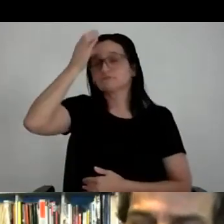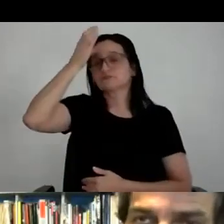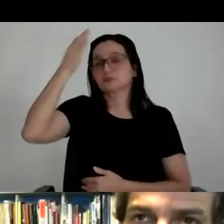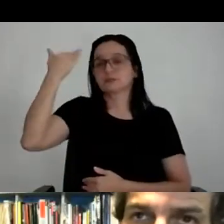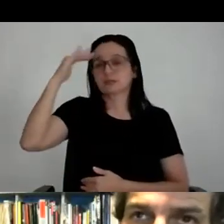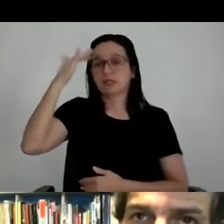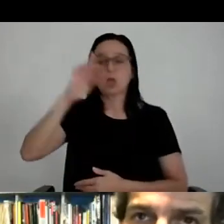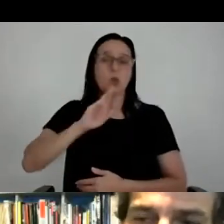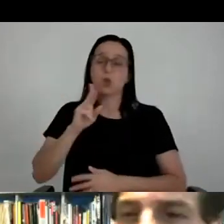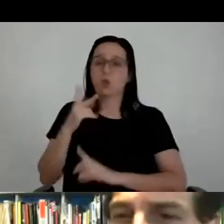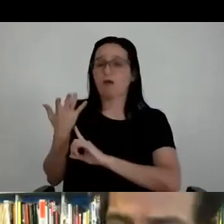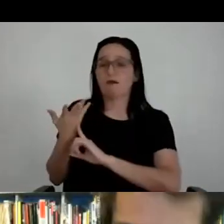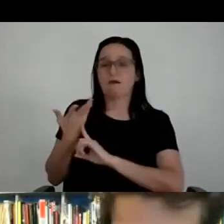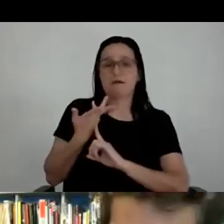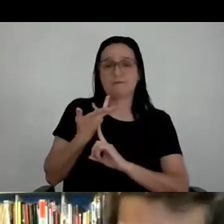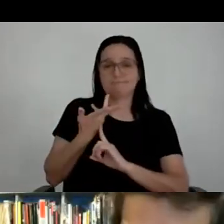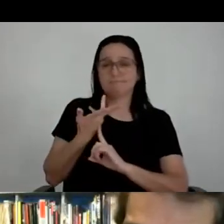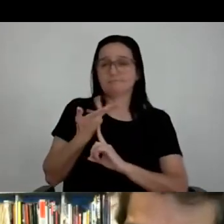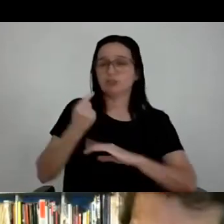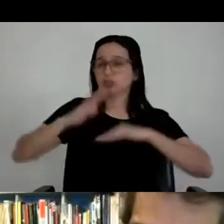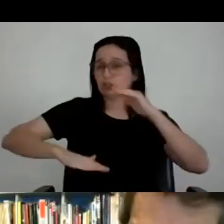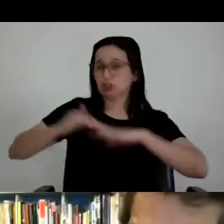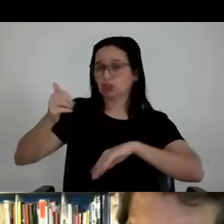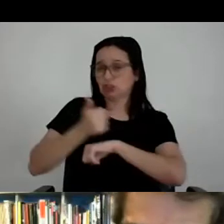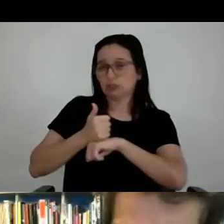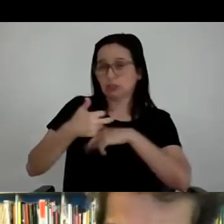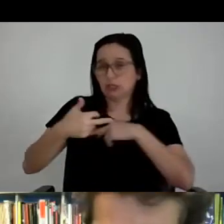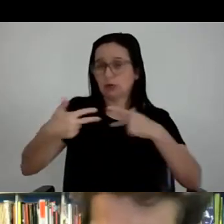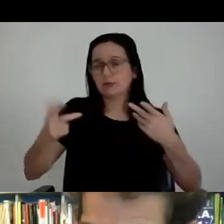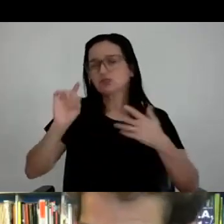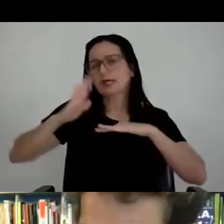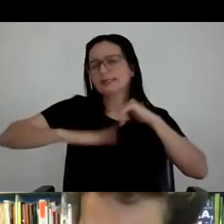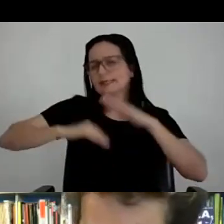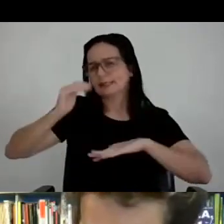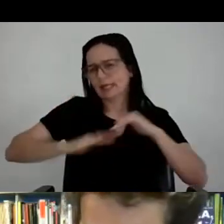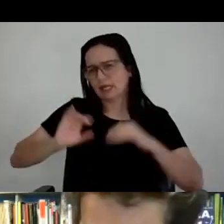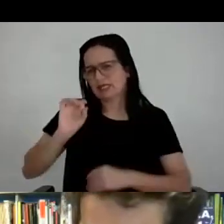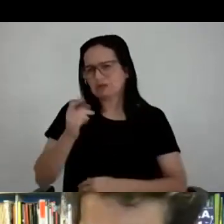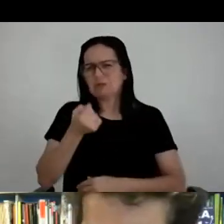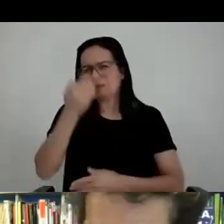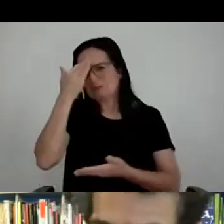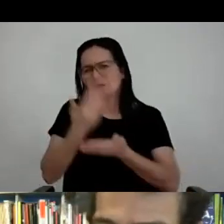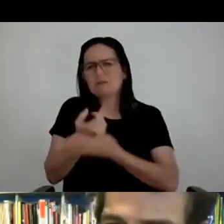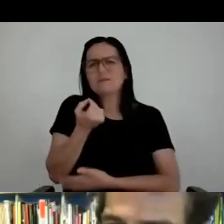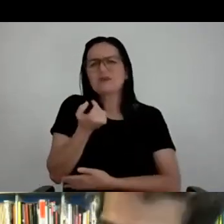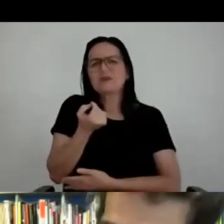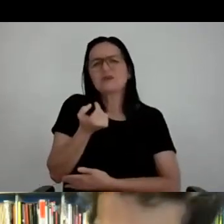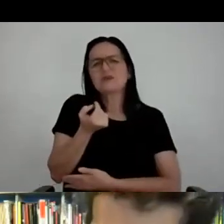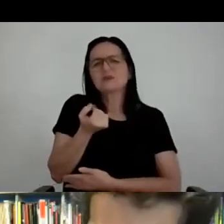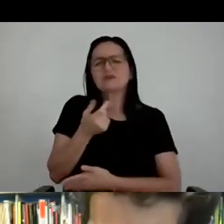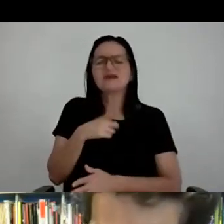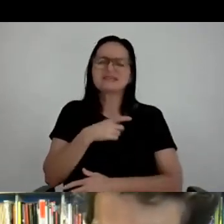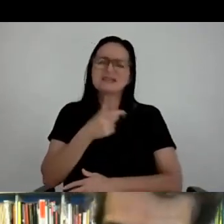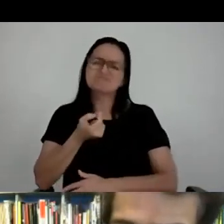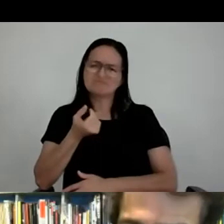artista por talento, eu acredito muito pouco no talento, não é que ele não existe, mas eu acho que o talento é uma pitada, já vi muito